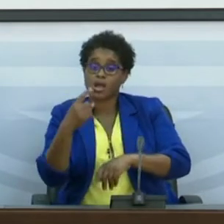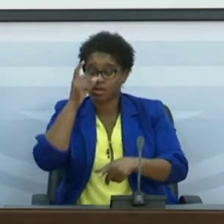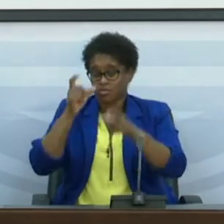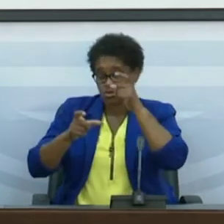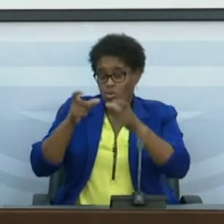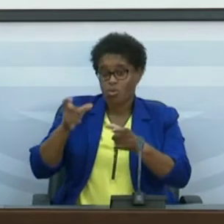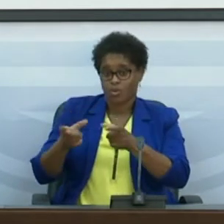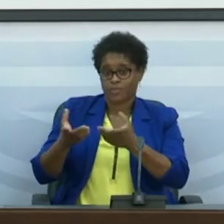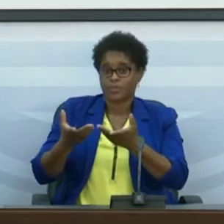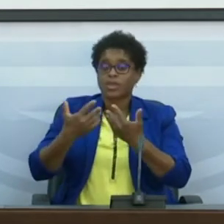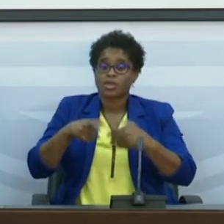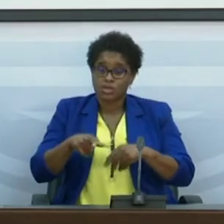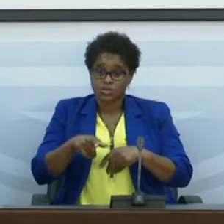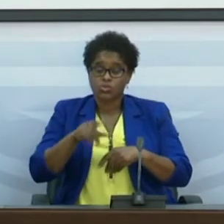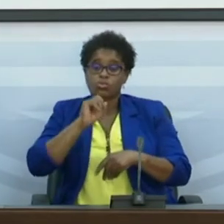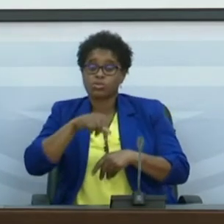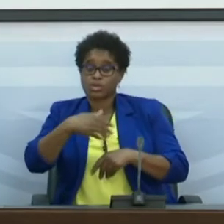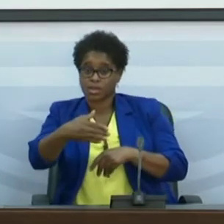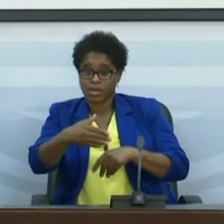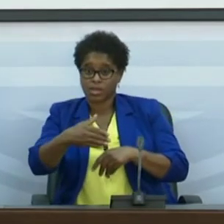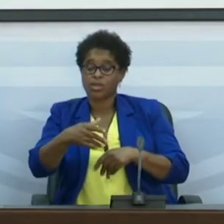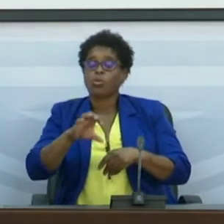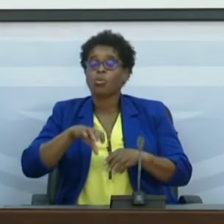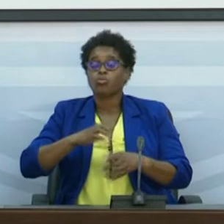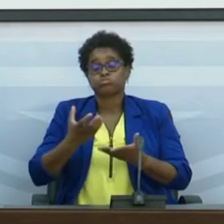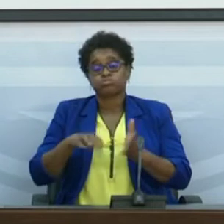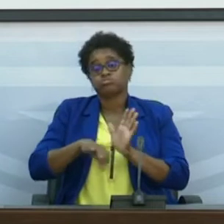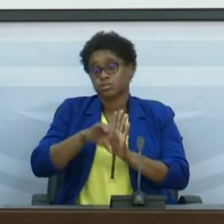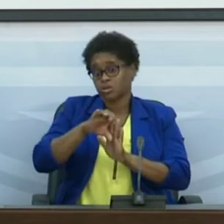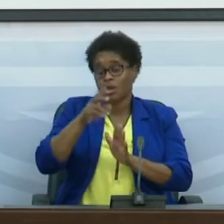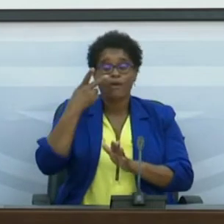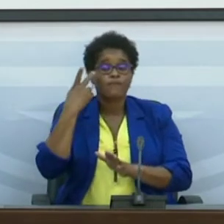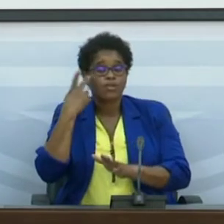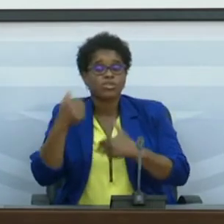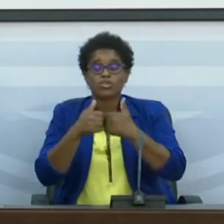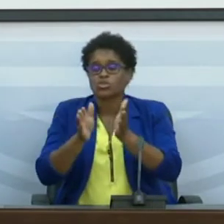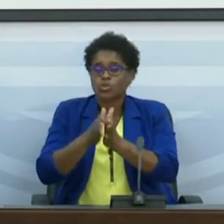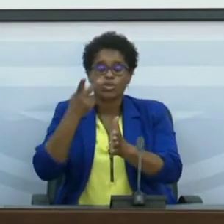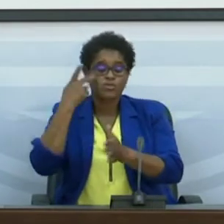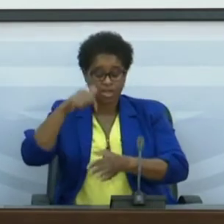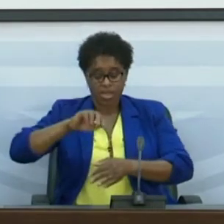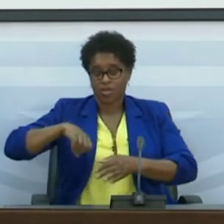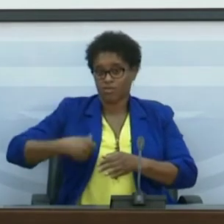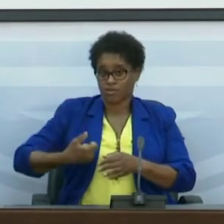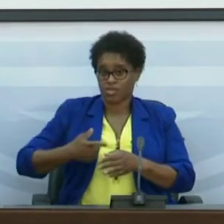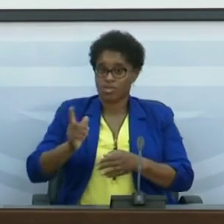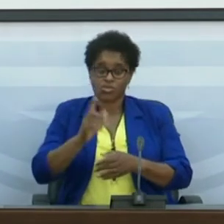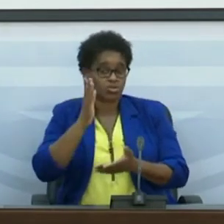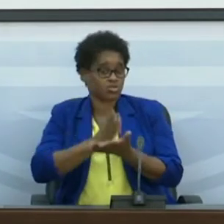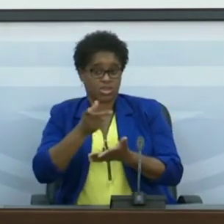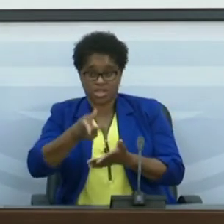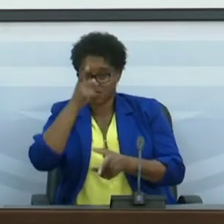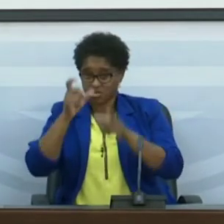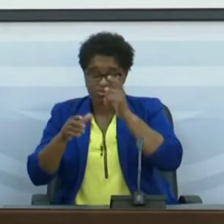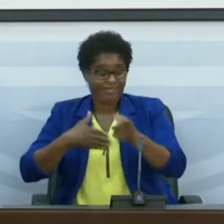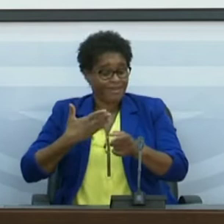e isso poderá, outra vez, condicionar a vida de todos que vivem em Cabo Verde. Não apenas dessa pessoa que